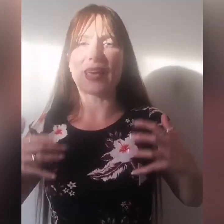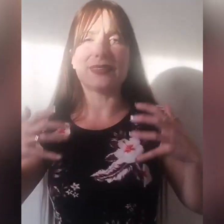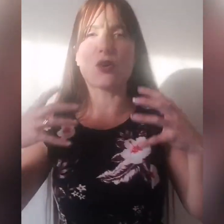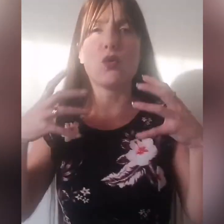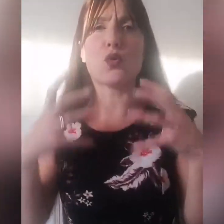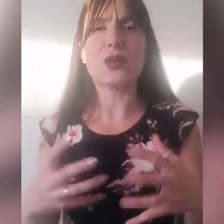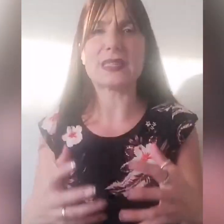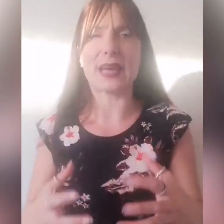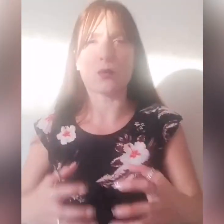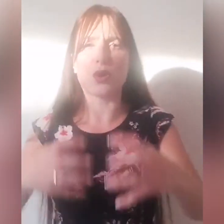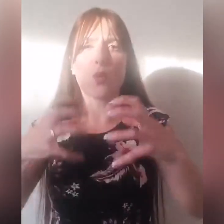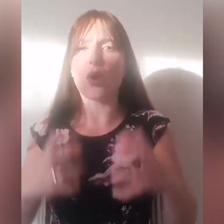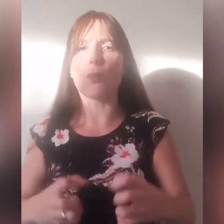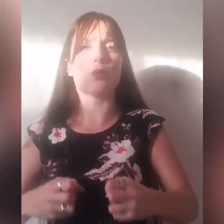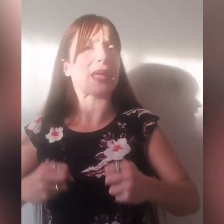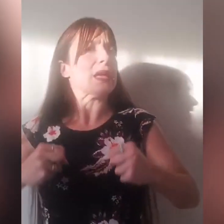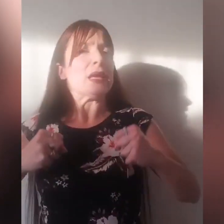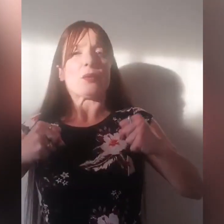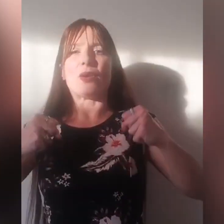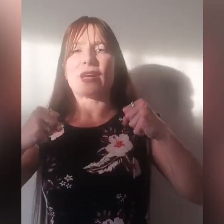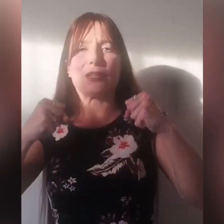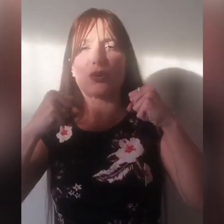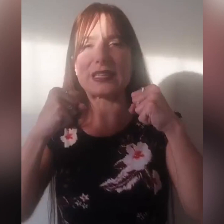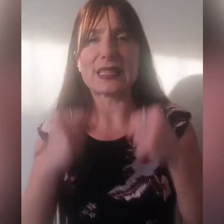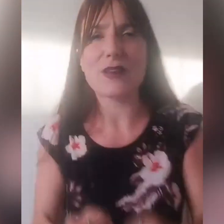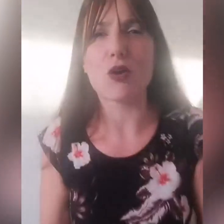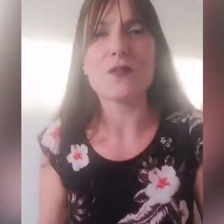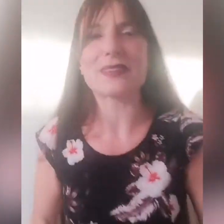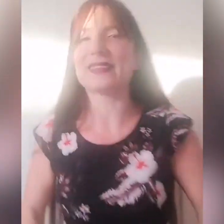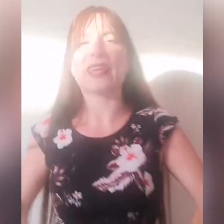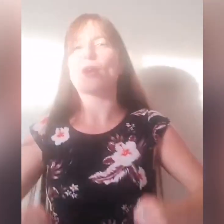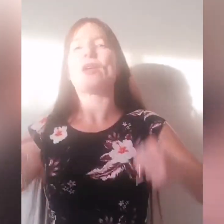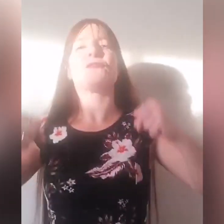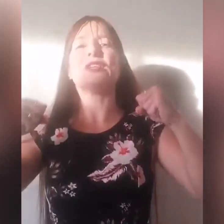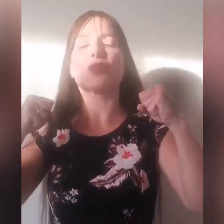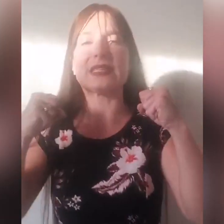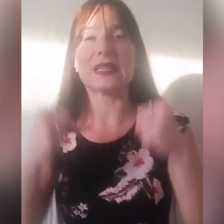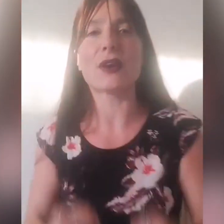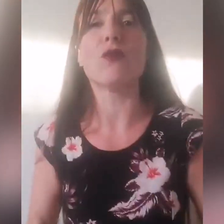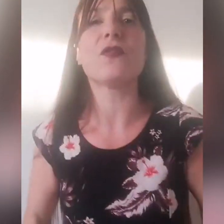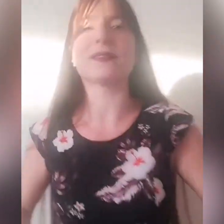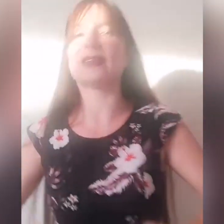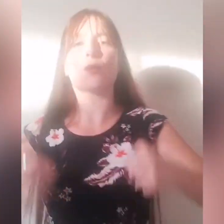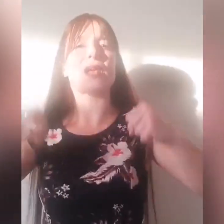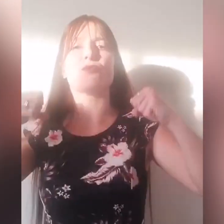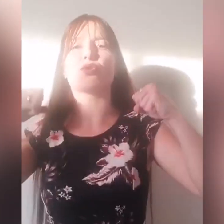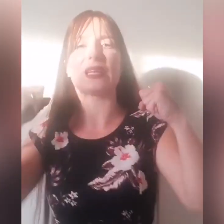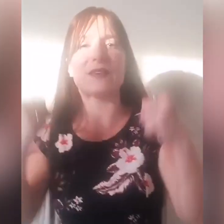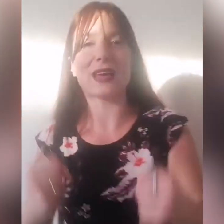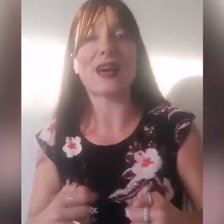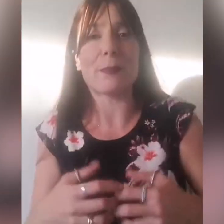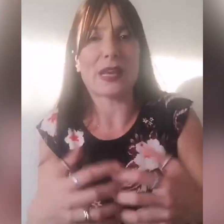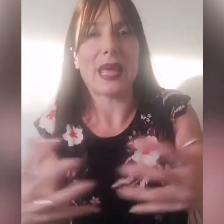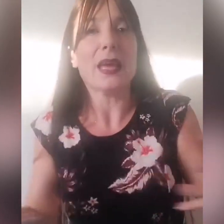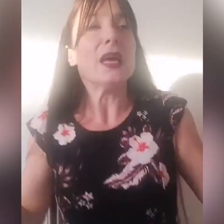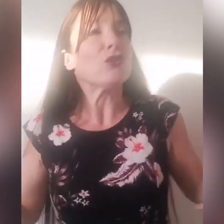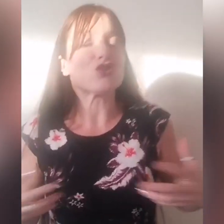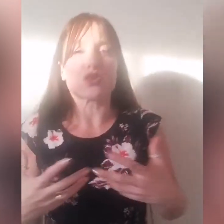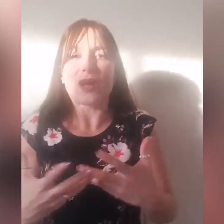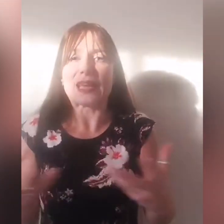aree di conquista in quel luogo, oppure quel marito che si deve convertire, quel figlio che si deve convertire, quel lavoro che deve arrivare perché ci sono anche